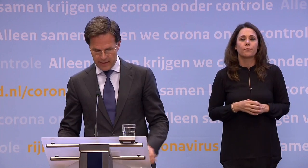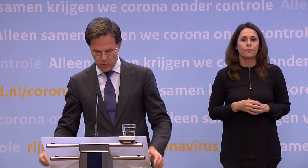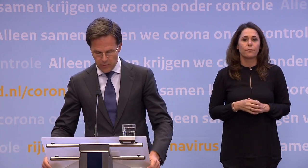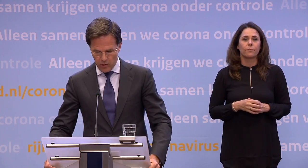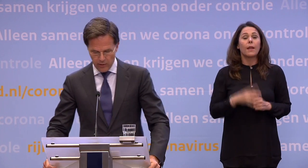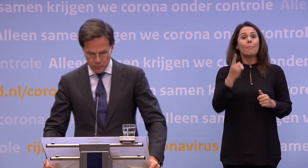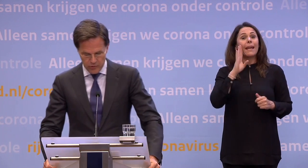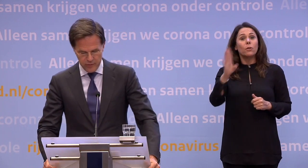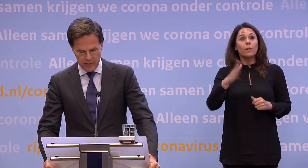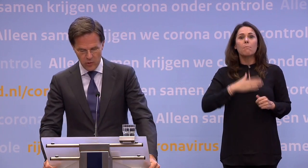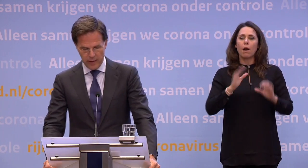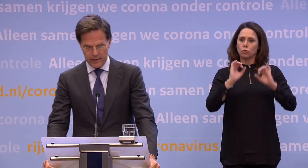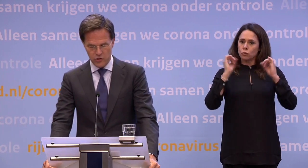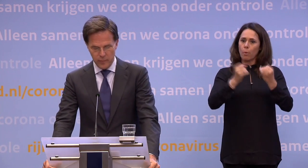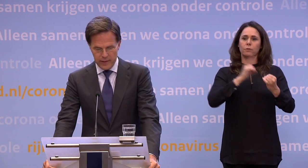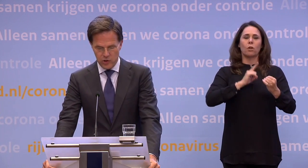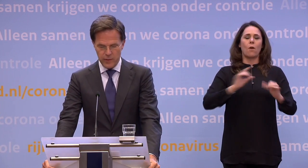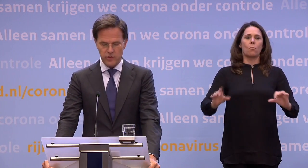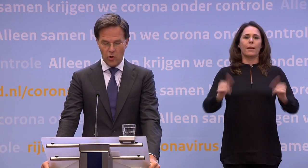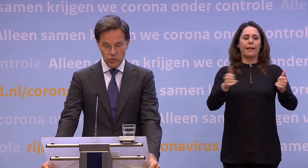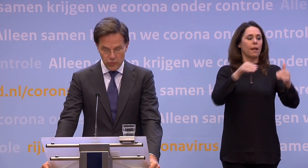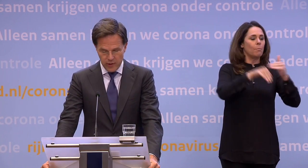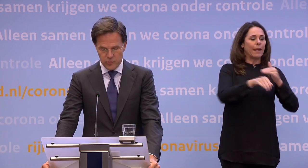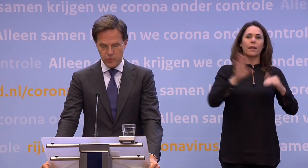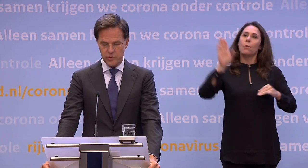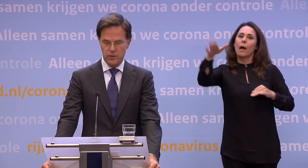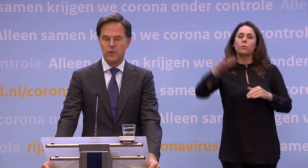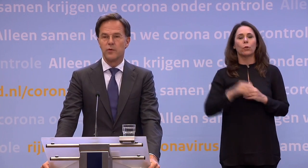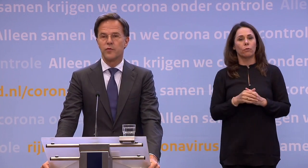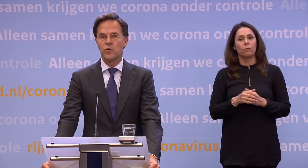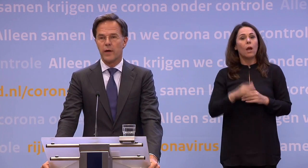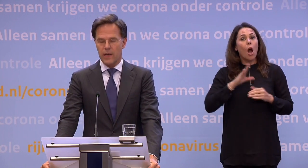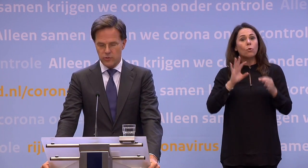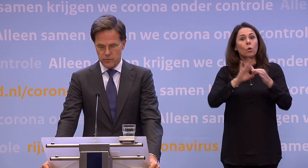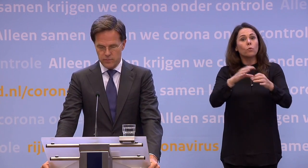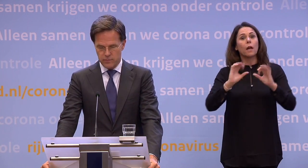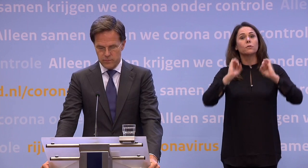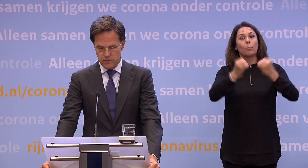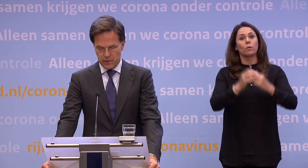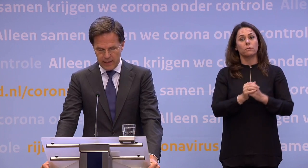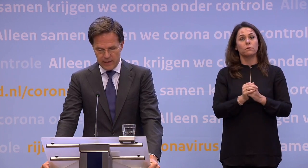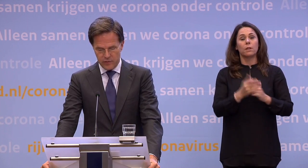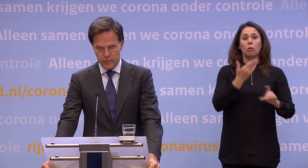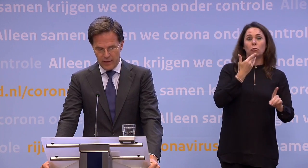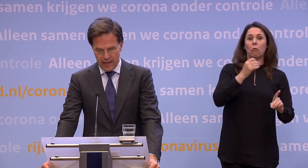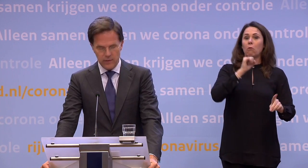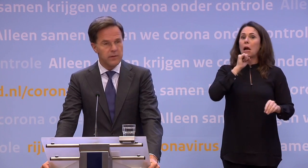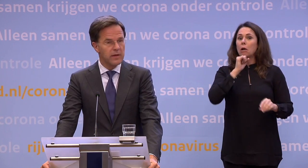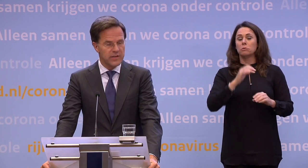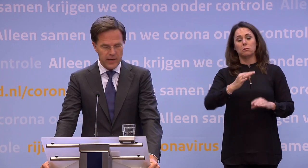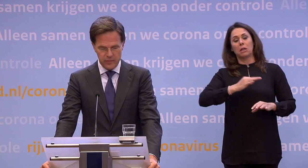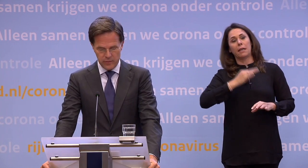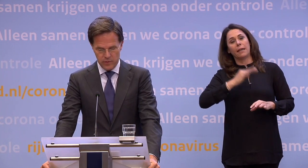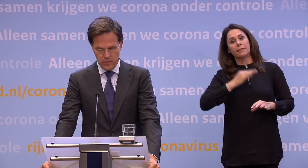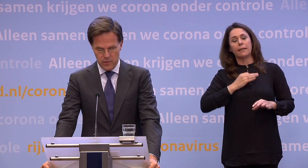Per 1 juli mogen alle sporten weer gewoon beginnen, zowel binnen als buiten... ...ook de contactsporten voor jong en oud, recreatief en